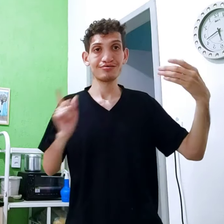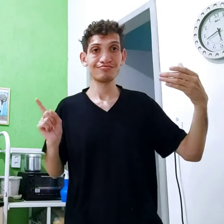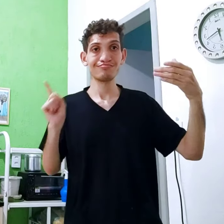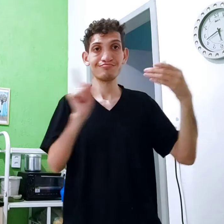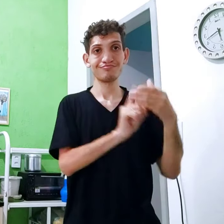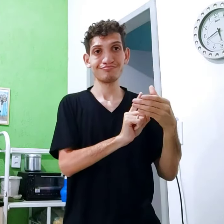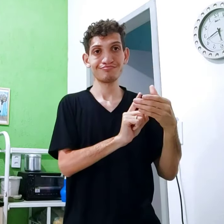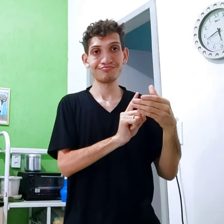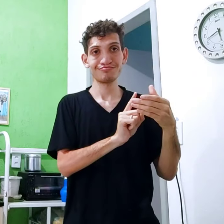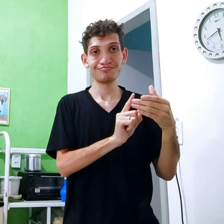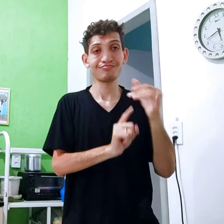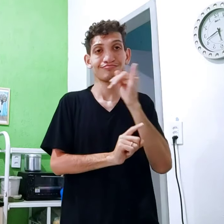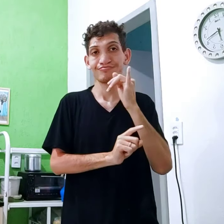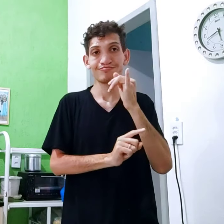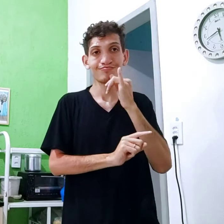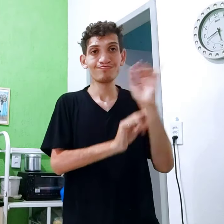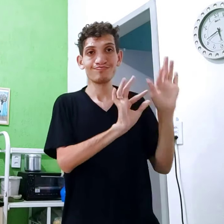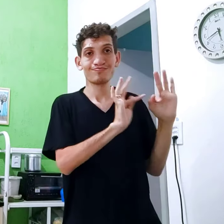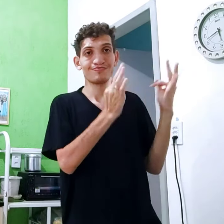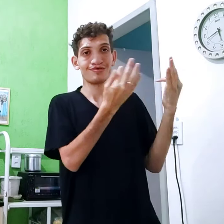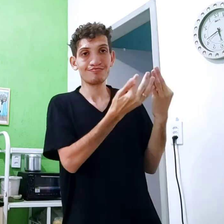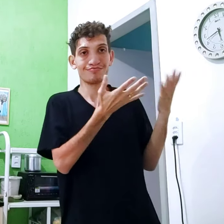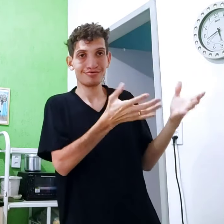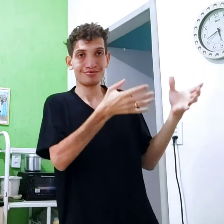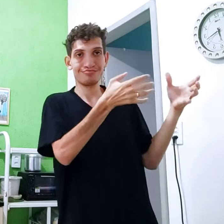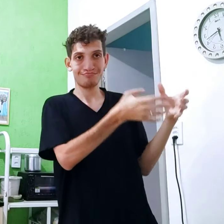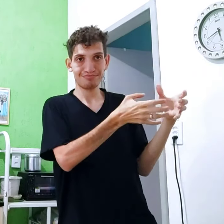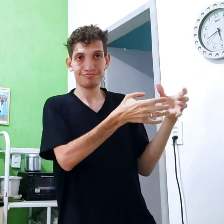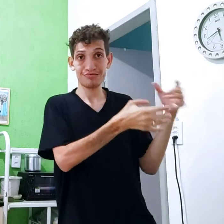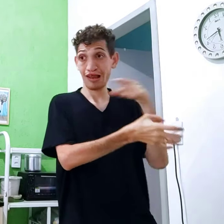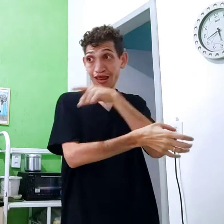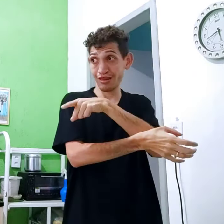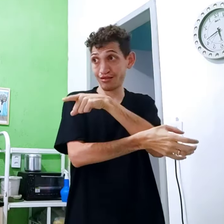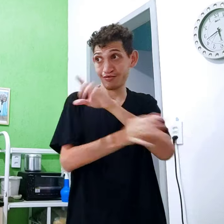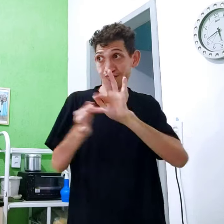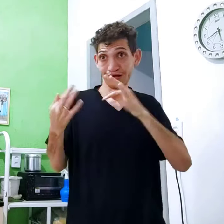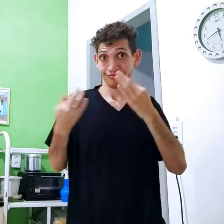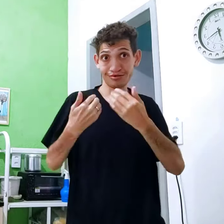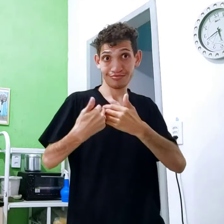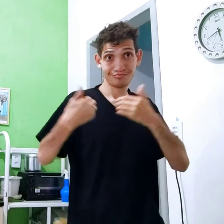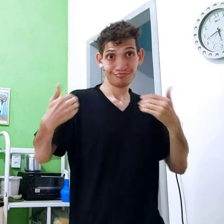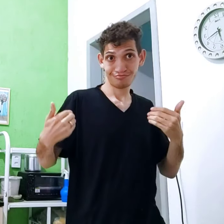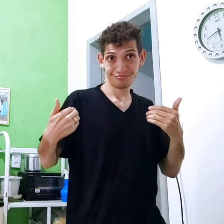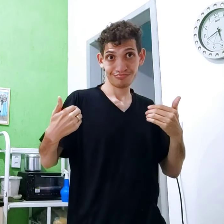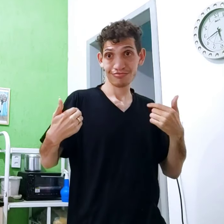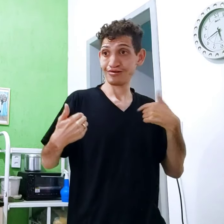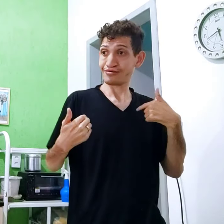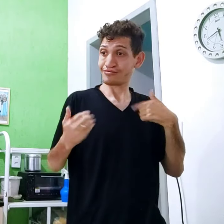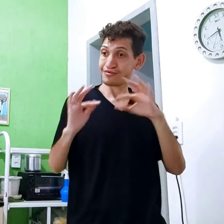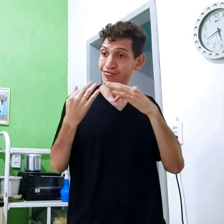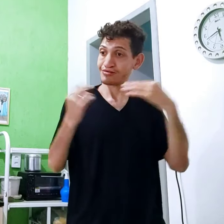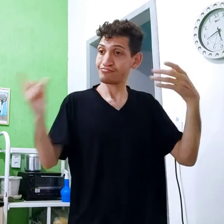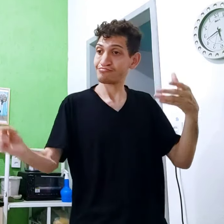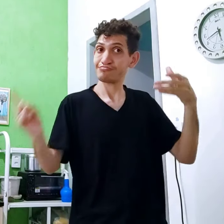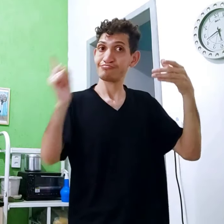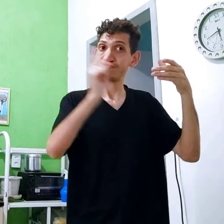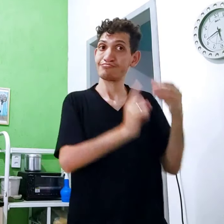de Família, Incluir. Por exemplo, É uma família. Aqui é uma pessoa Que não é da família. Aí eu vou